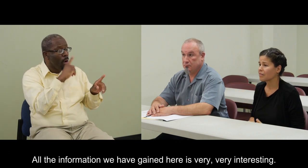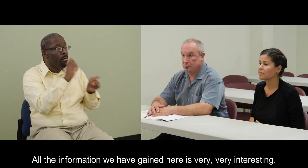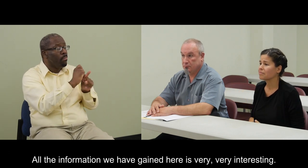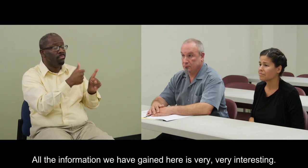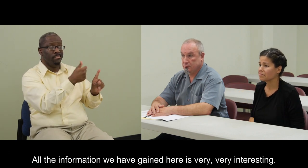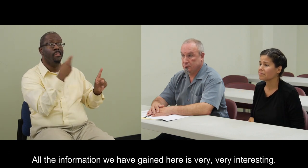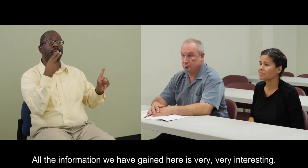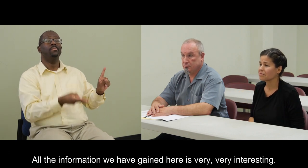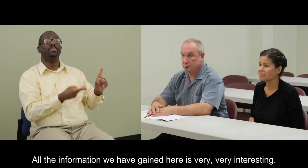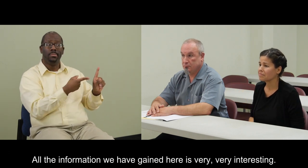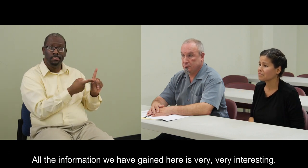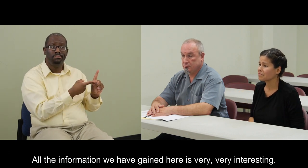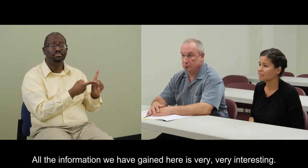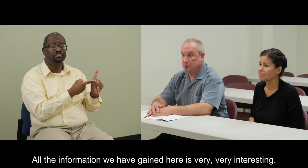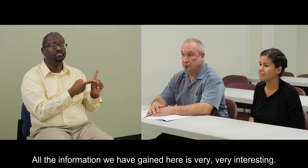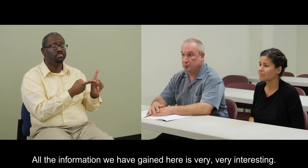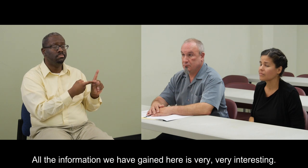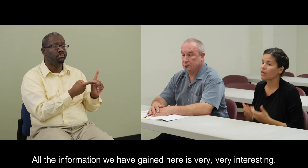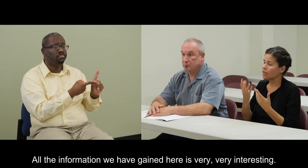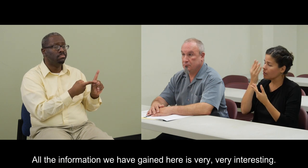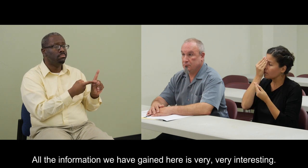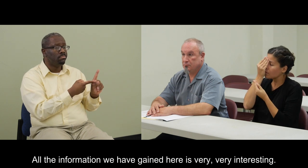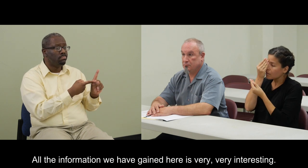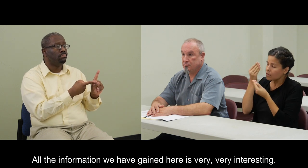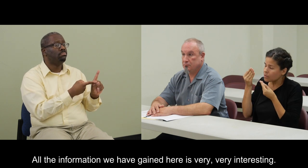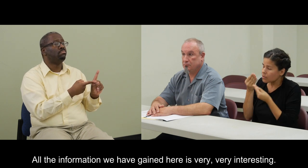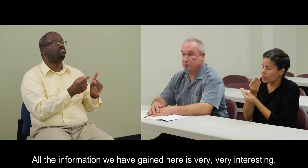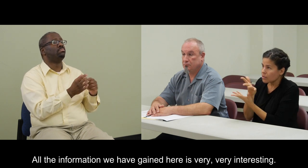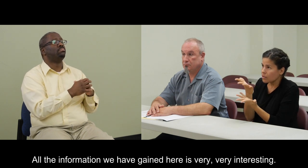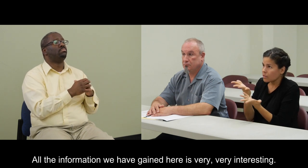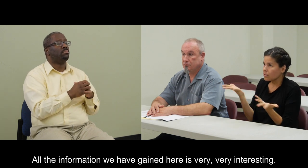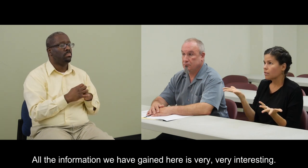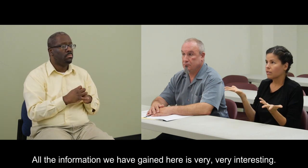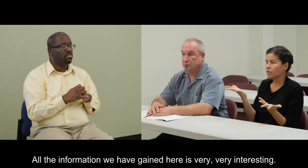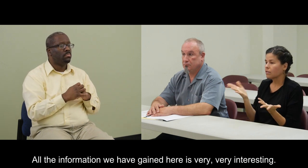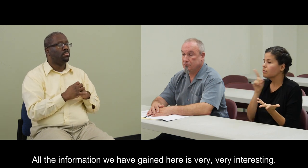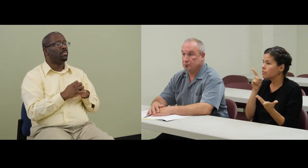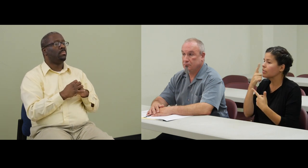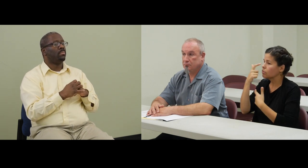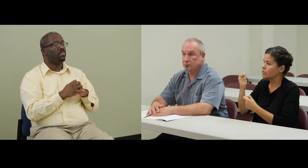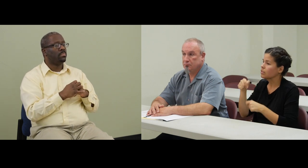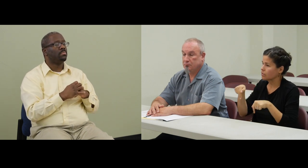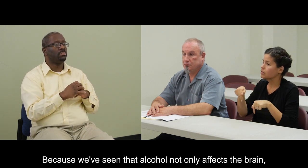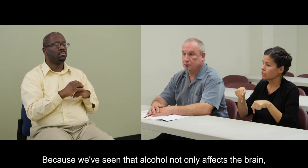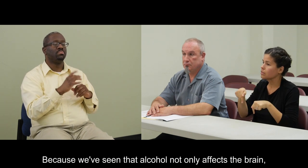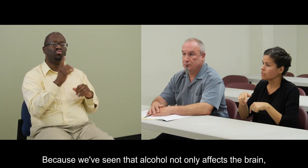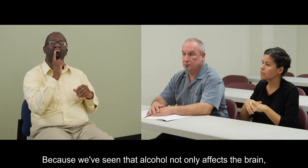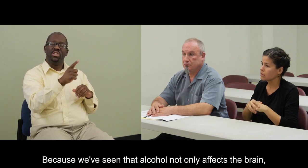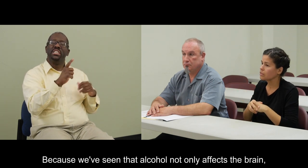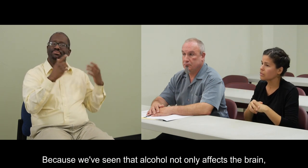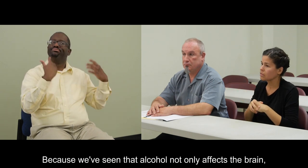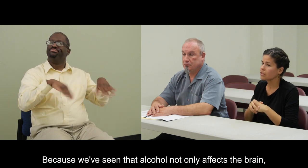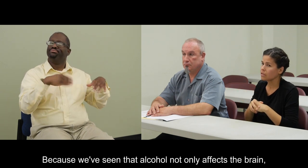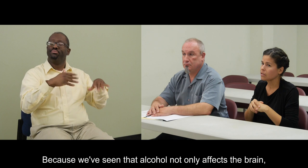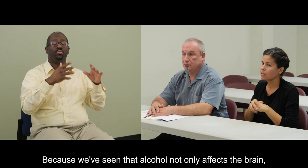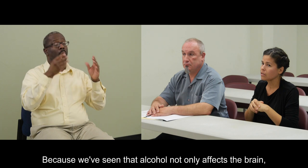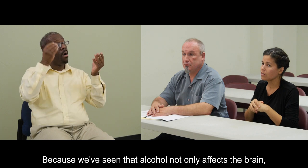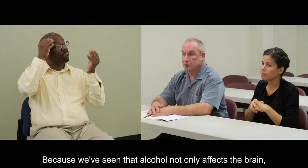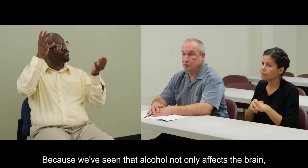toda la información que hemos tomado aquí es muy, muy interesante. Porque hemos visto que el alcohol no